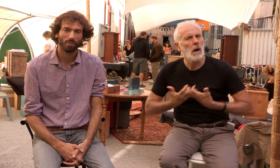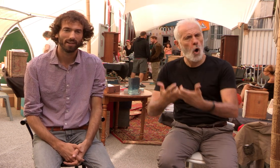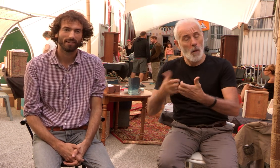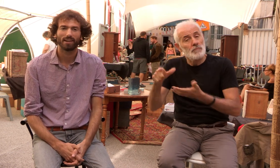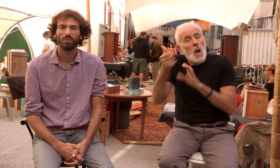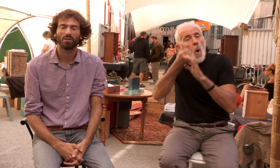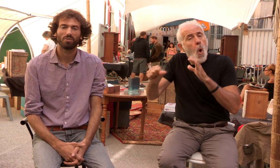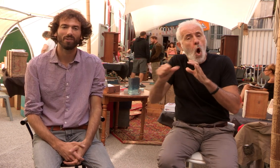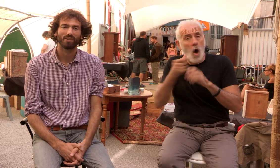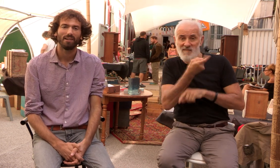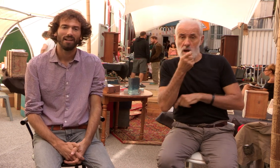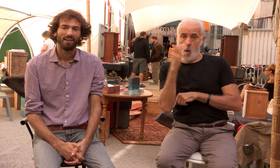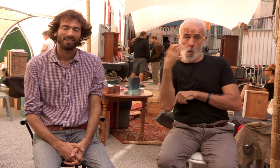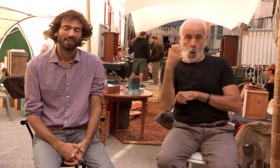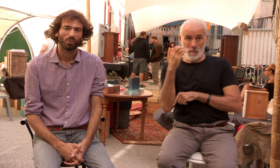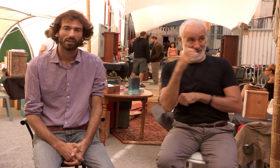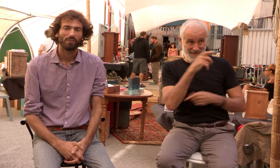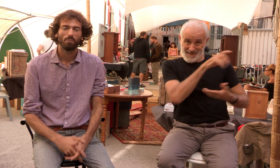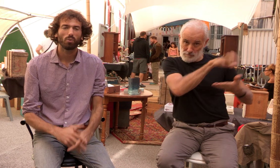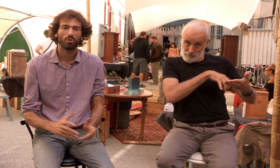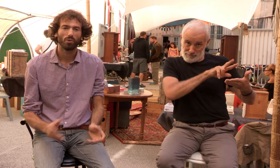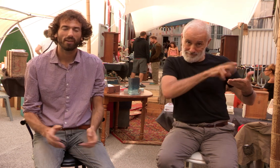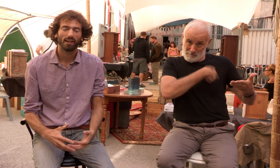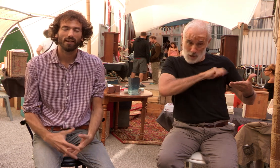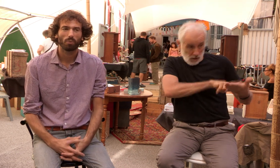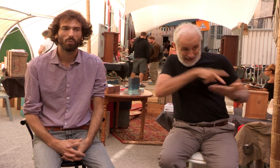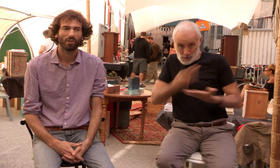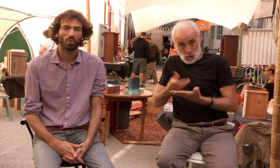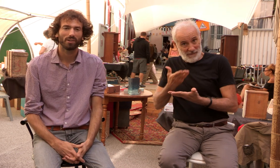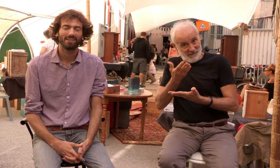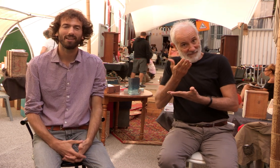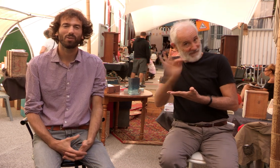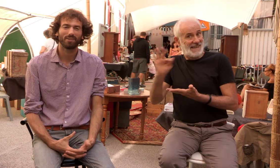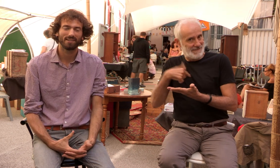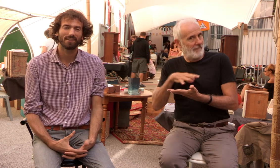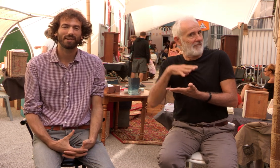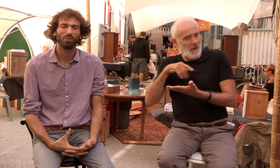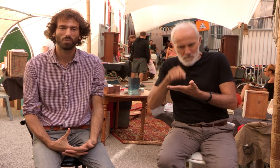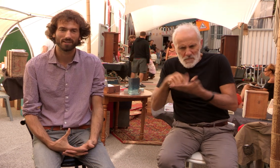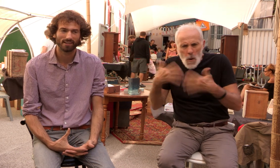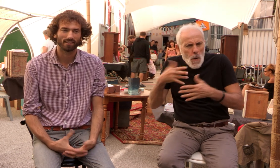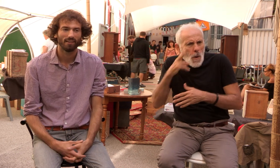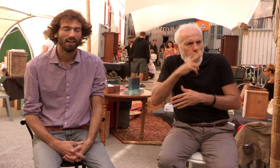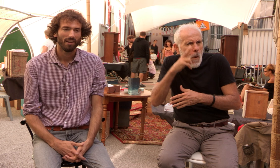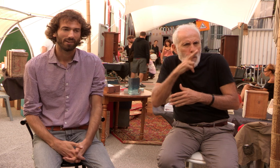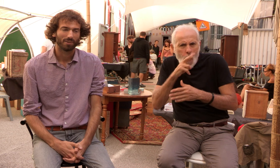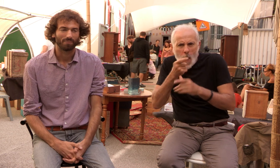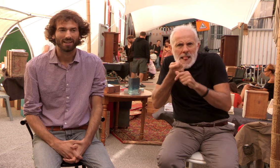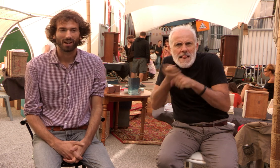premiers à traduire en France. C'est un auteur qui a fait beaucoup de choses et là, il propose un roman qui est très caustique, très humoristique. Il